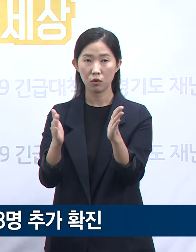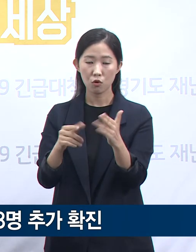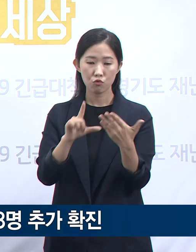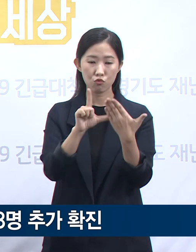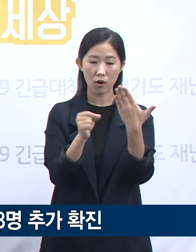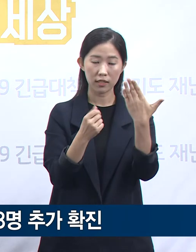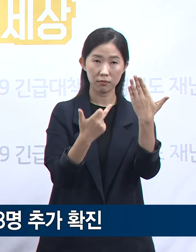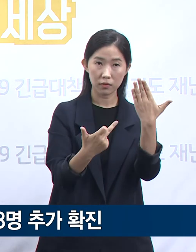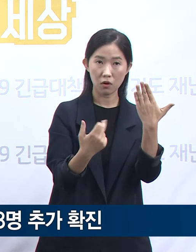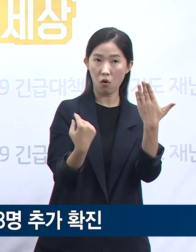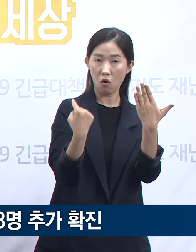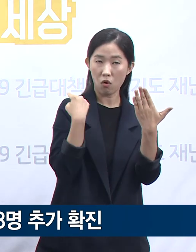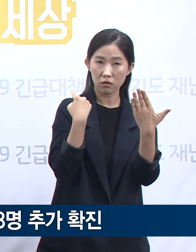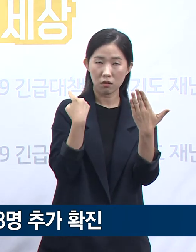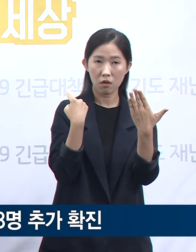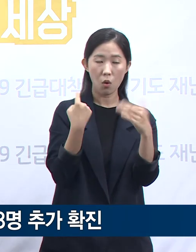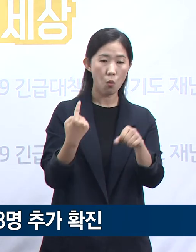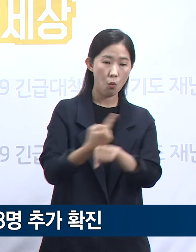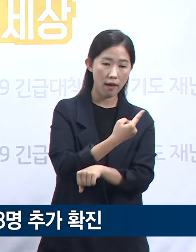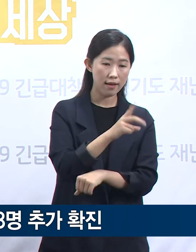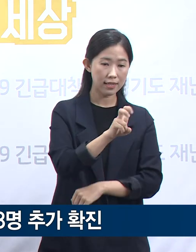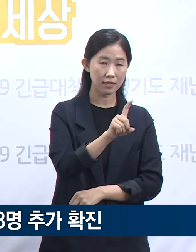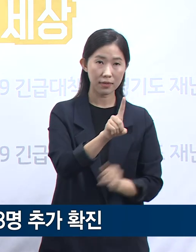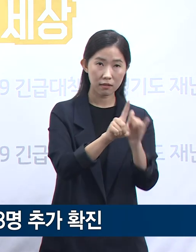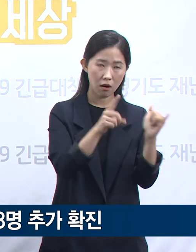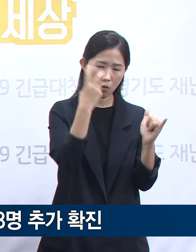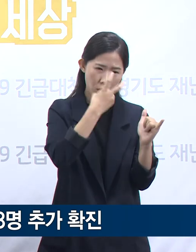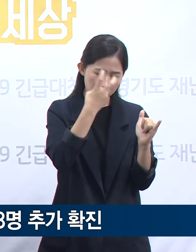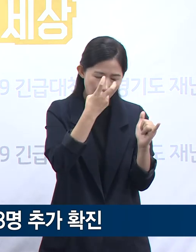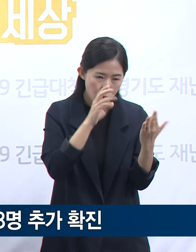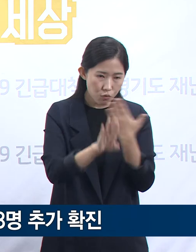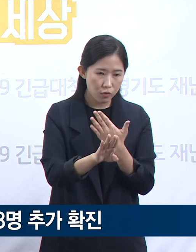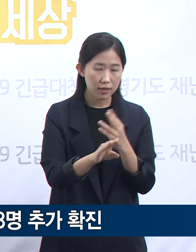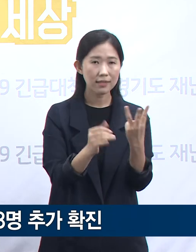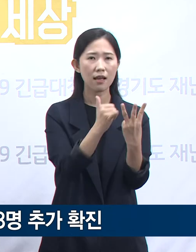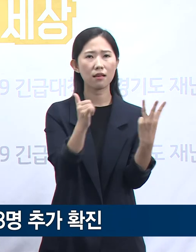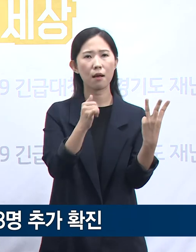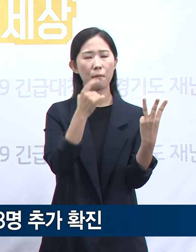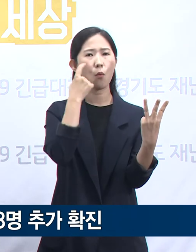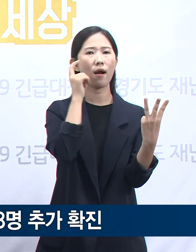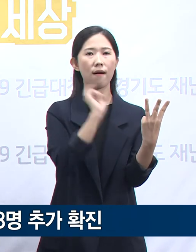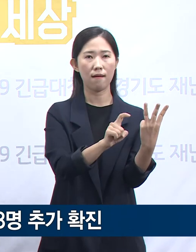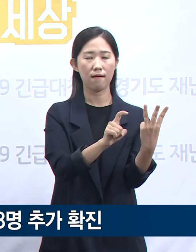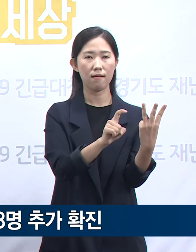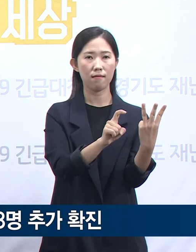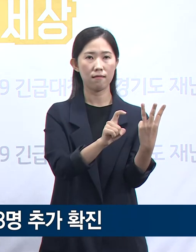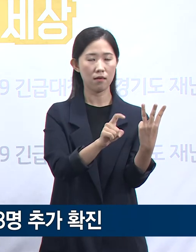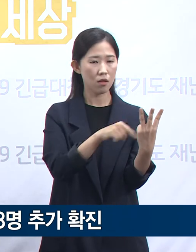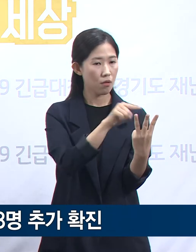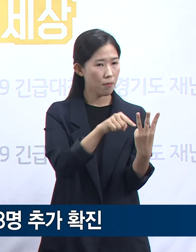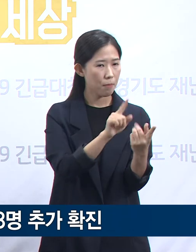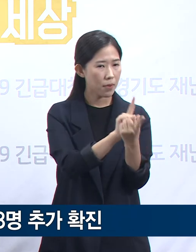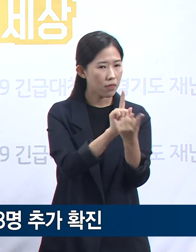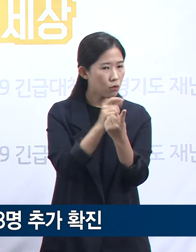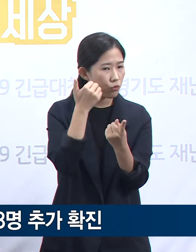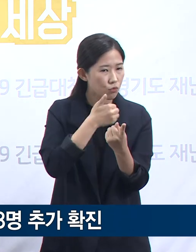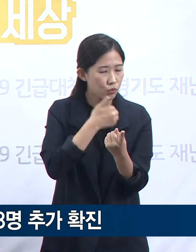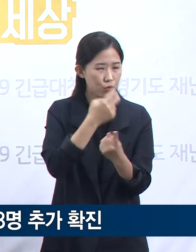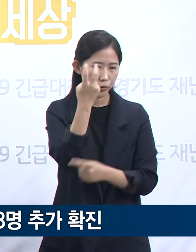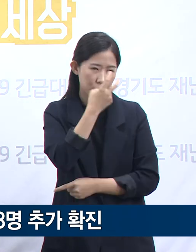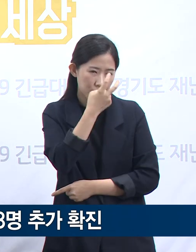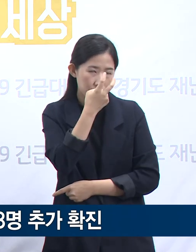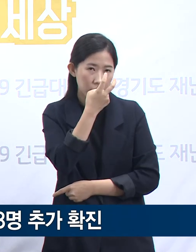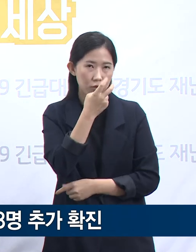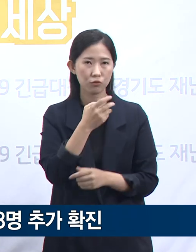21명에 대한 검사에서 3명의 추가 확진을 확인하였습니다. 확진자 및 접촉자에 대한 역학조사를 진행하며 지속 무린통일 중에